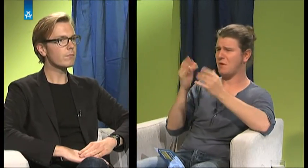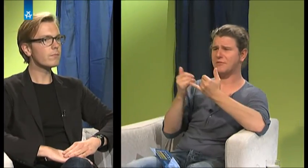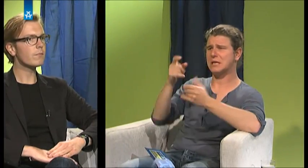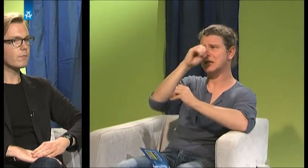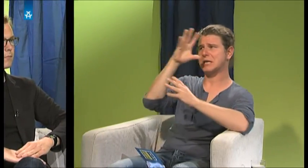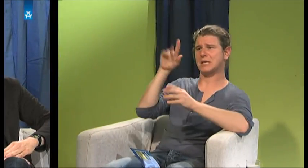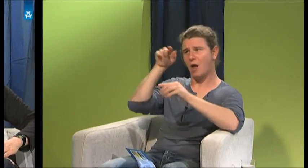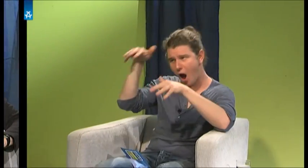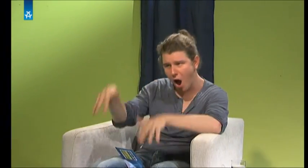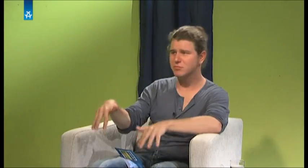bist du angekommen? Das interessiert mich.